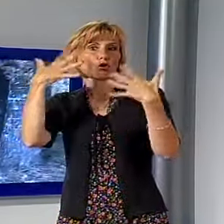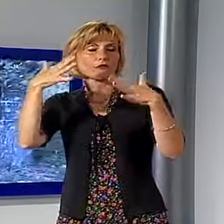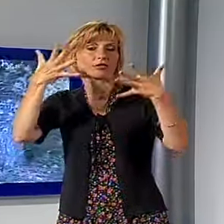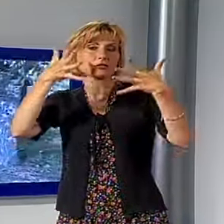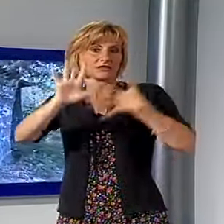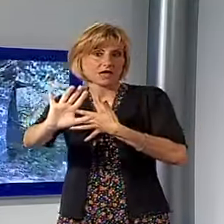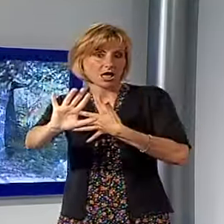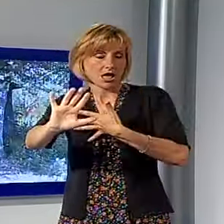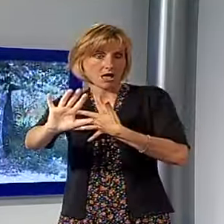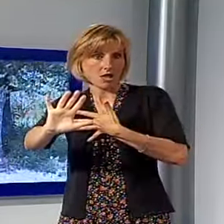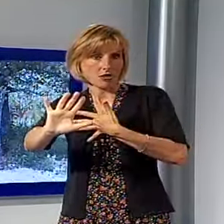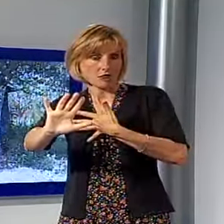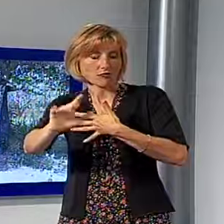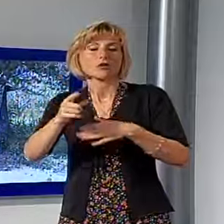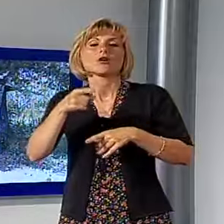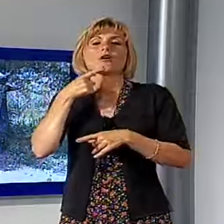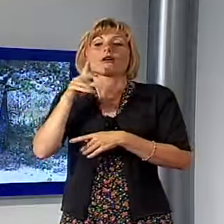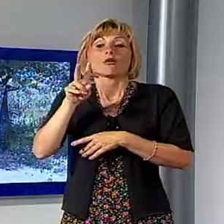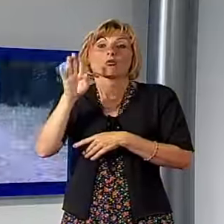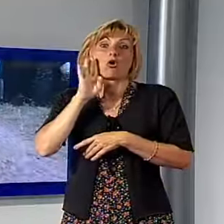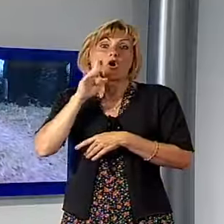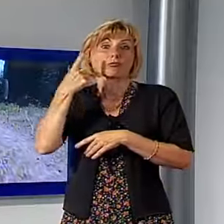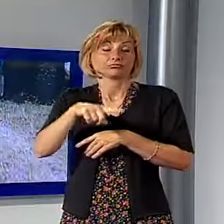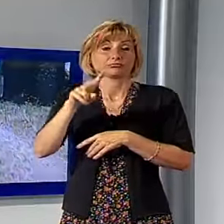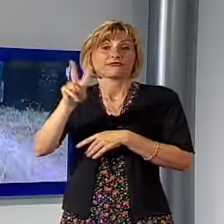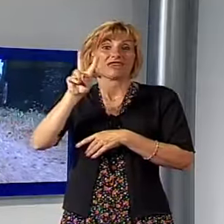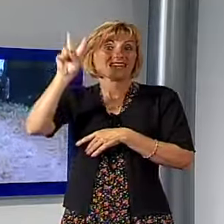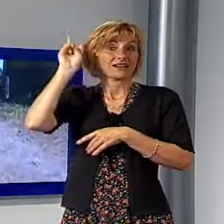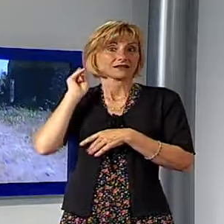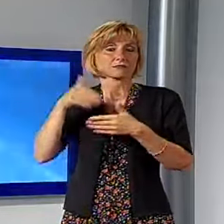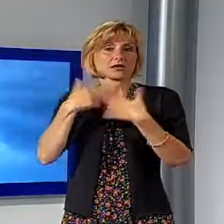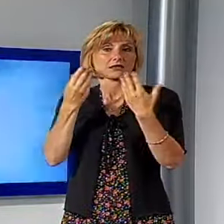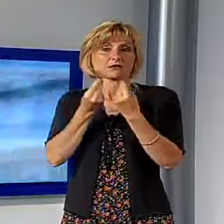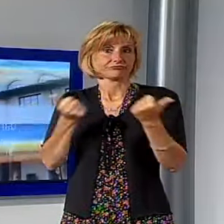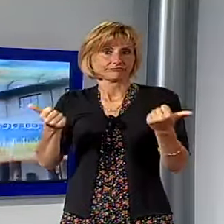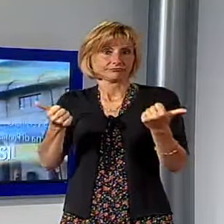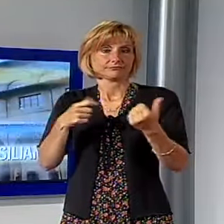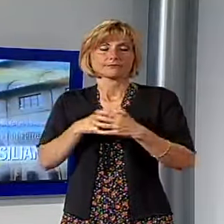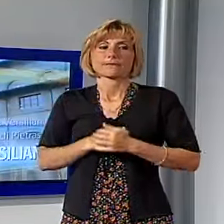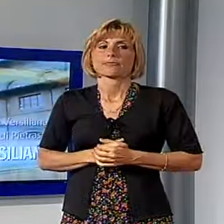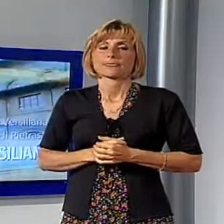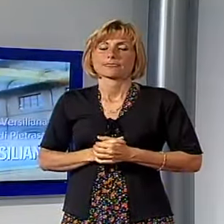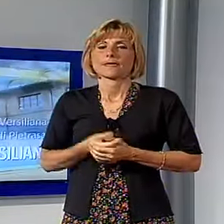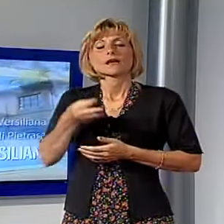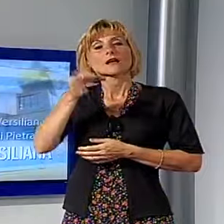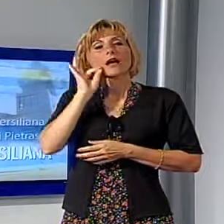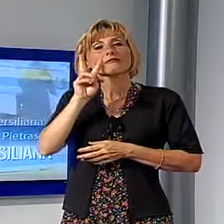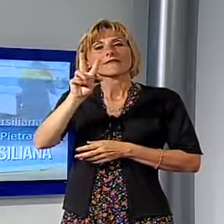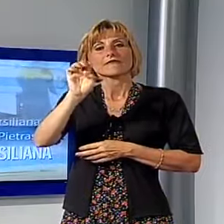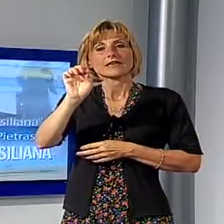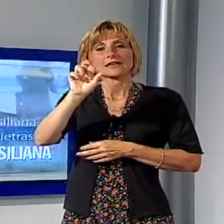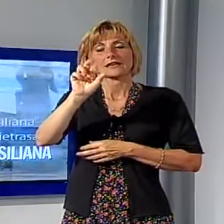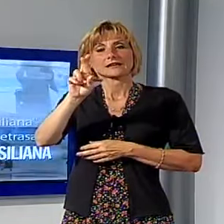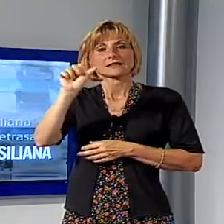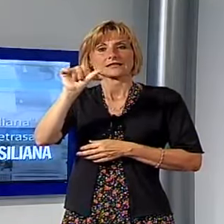Roberto Stanghellini, 51enne che da venerdì mattina era scomparso nel nulla. Il caffè della Versiliana,